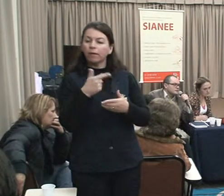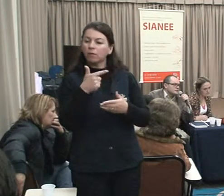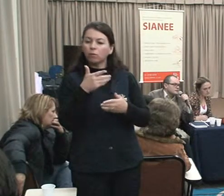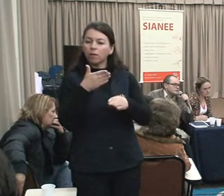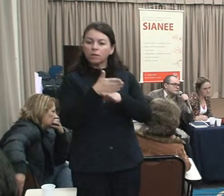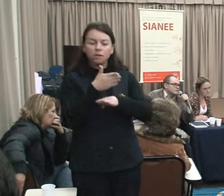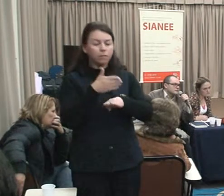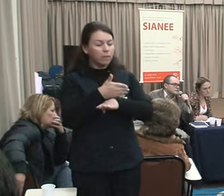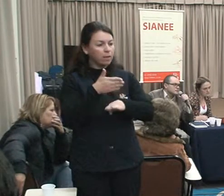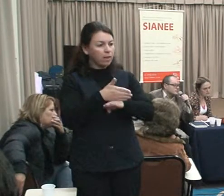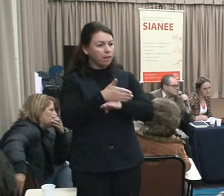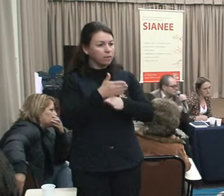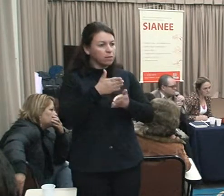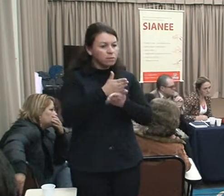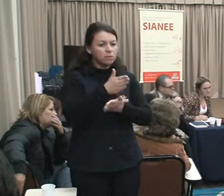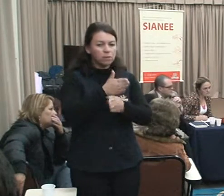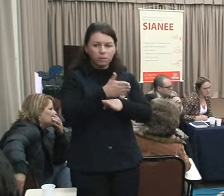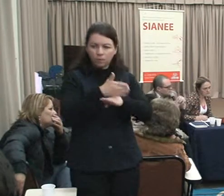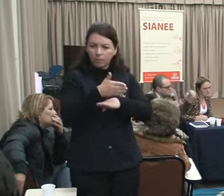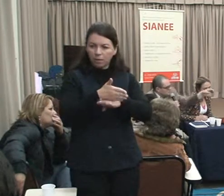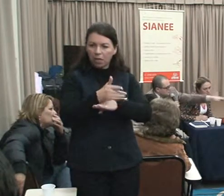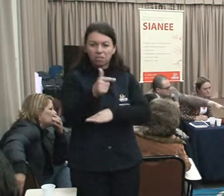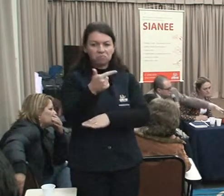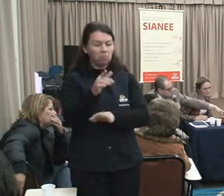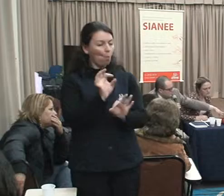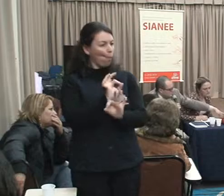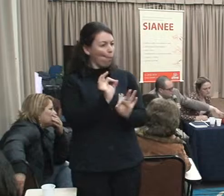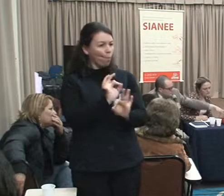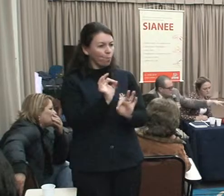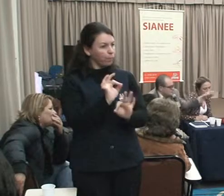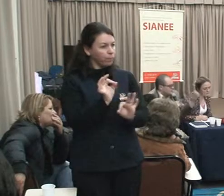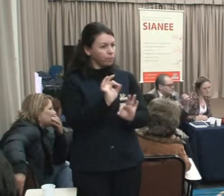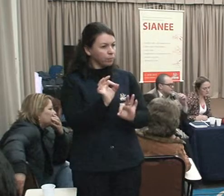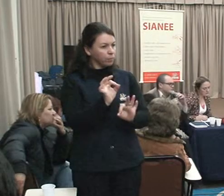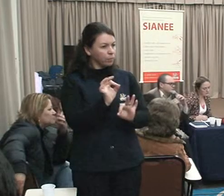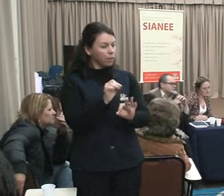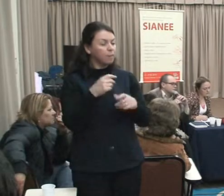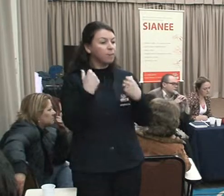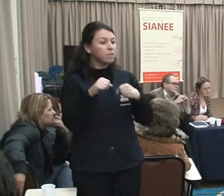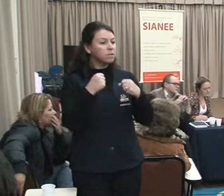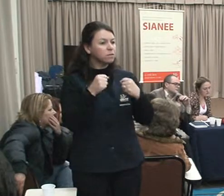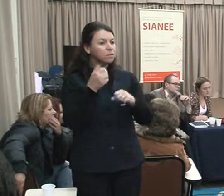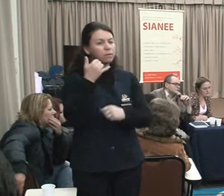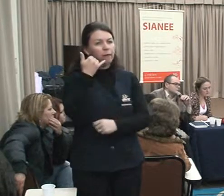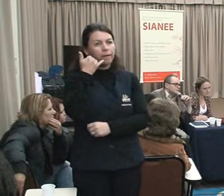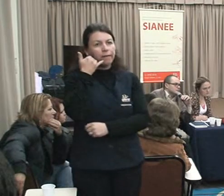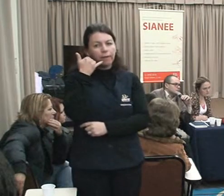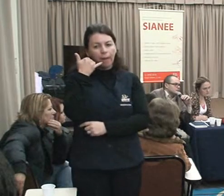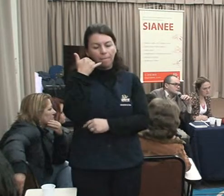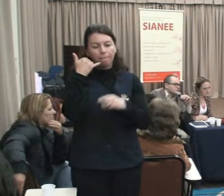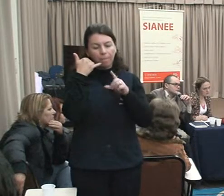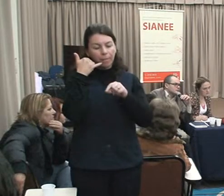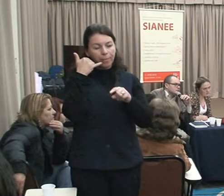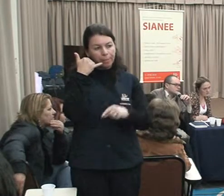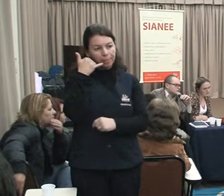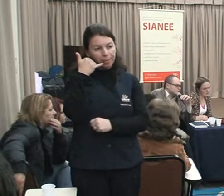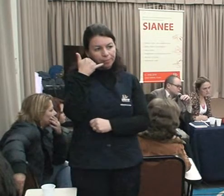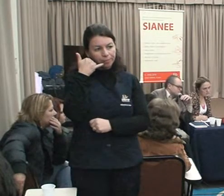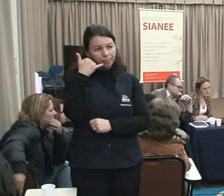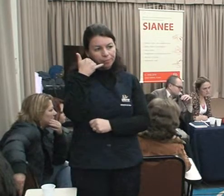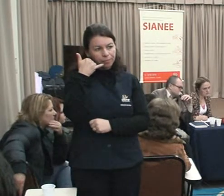lá e eles já fizeram. Se você tem uma deficiência, não